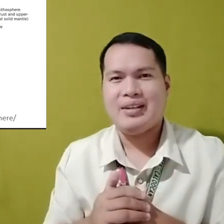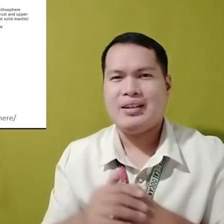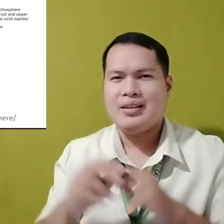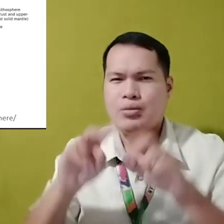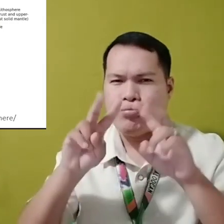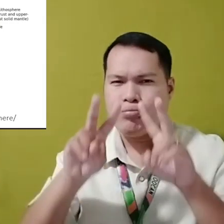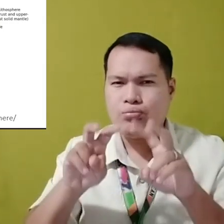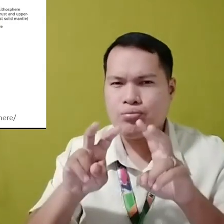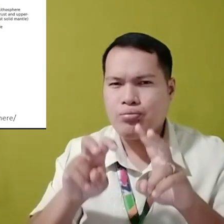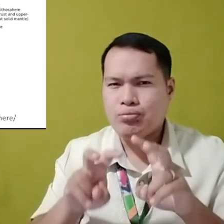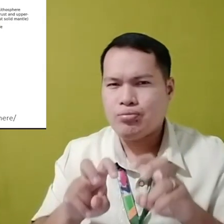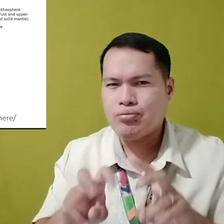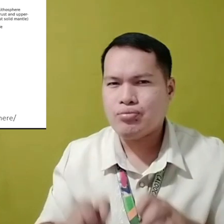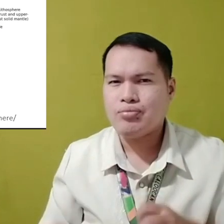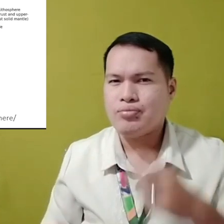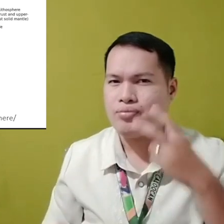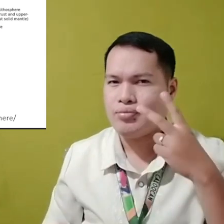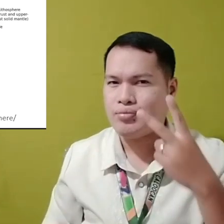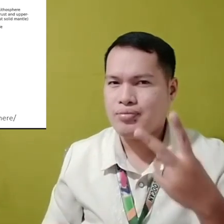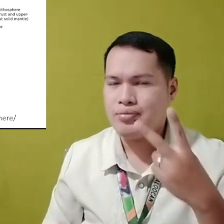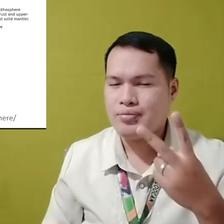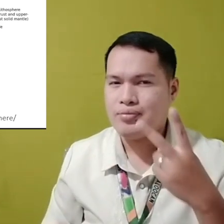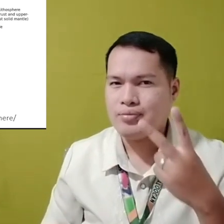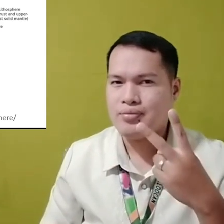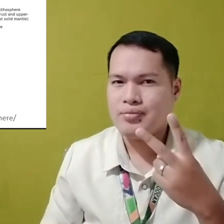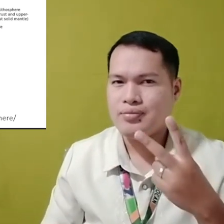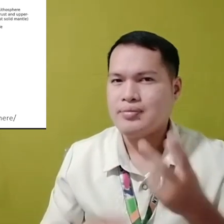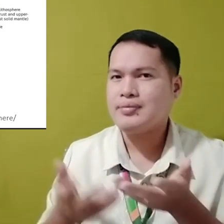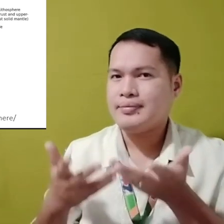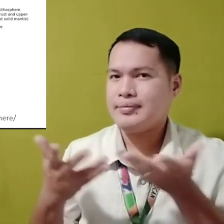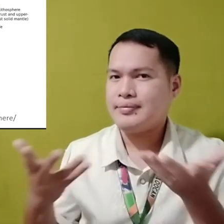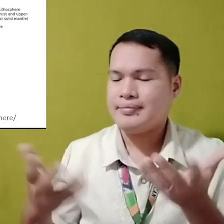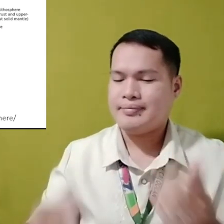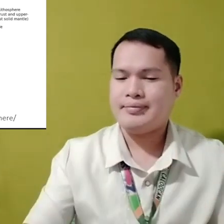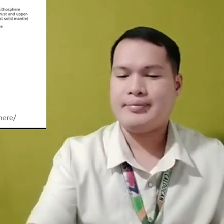mundo Susuriin natin na yung bahagi ito Ang Earth Lithosphere